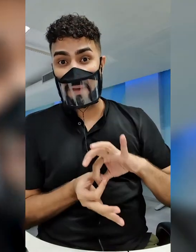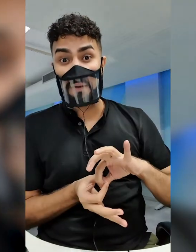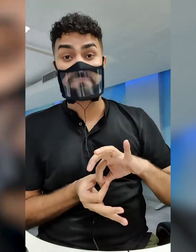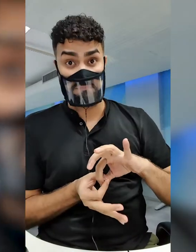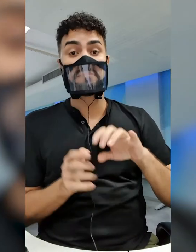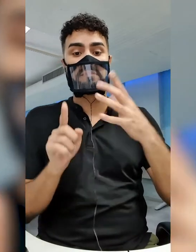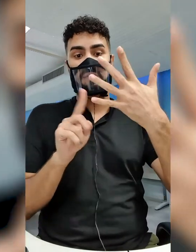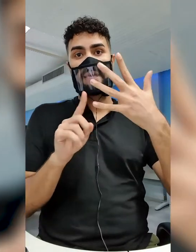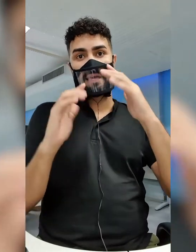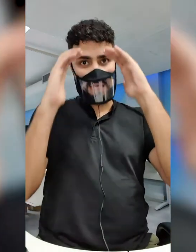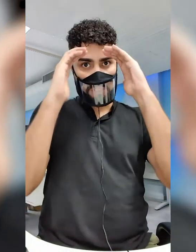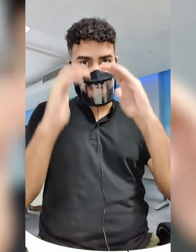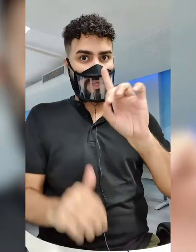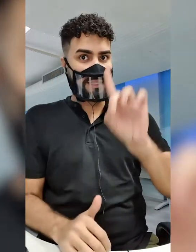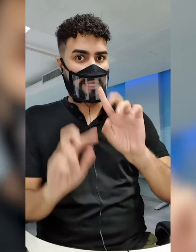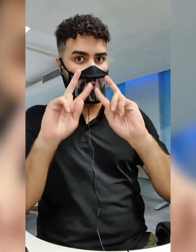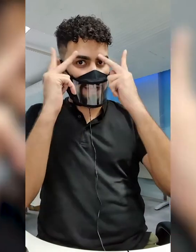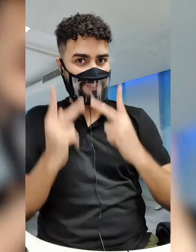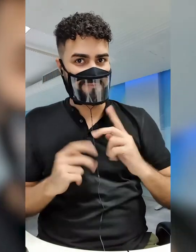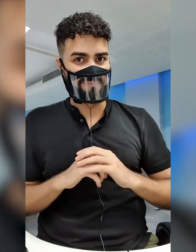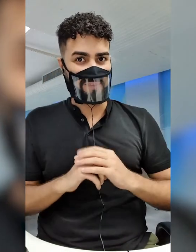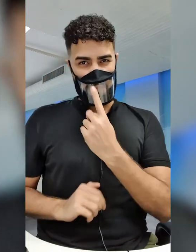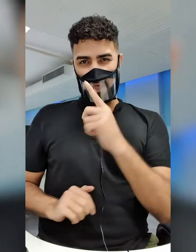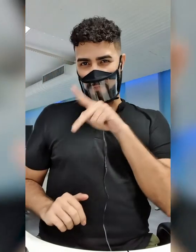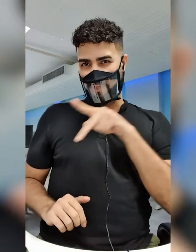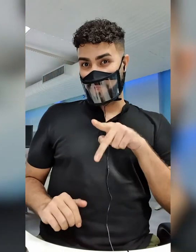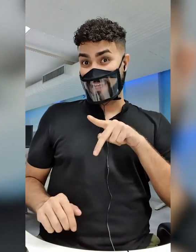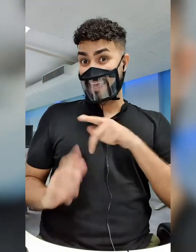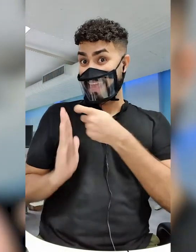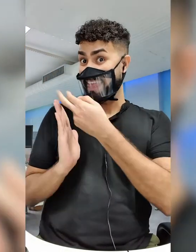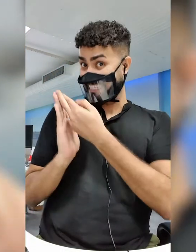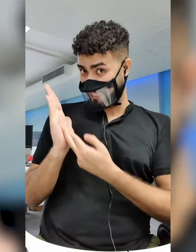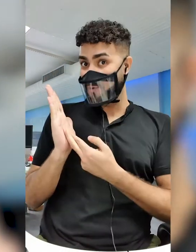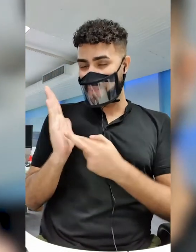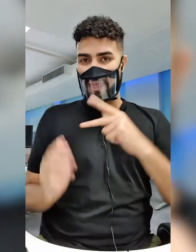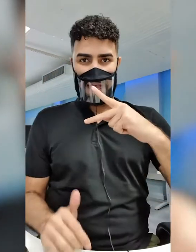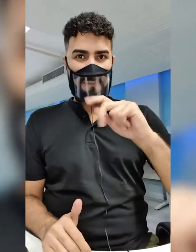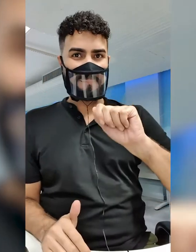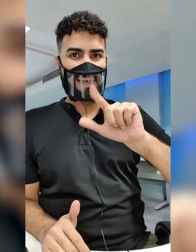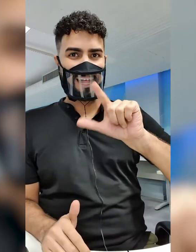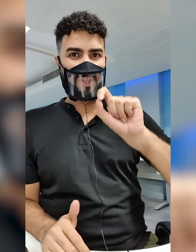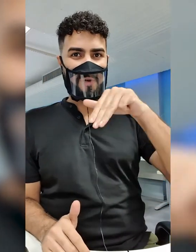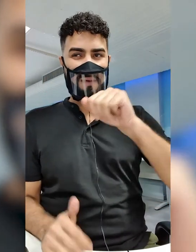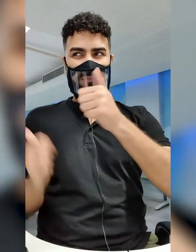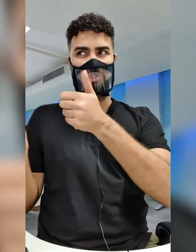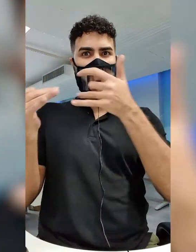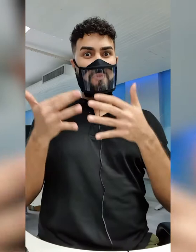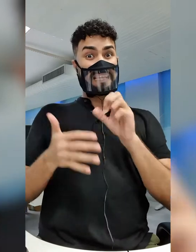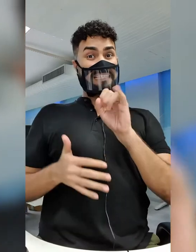e o respeito aos direitos humanos. A professora de redação Paloma Abdala Jardim garante. O candidato que